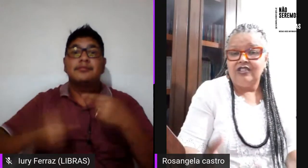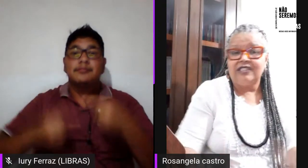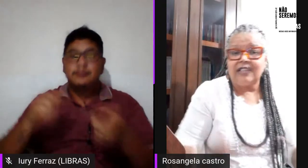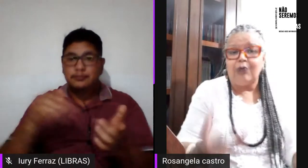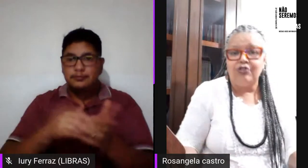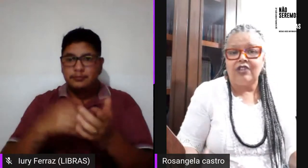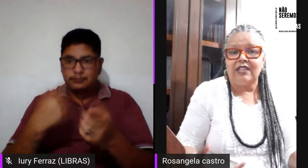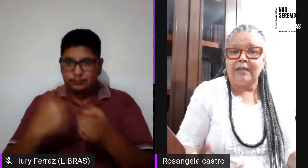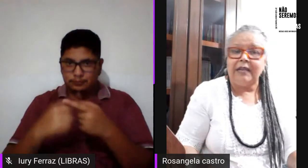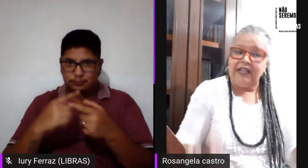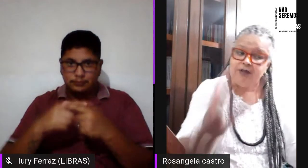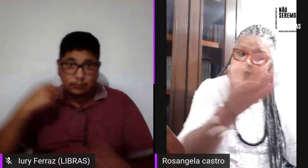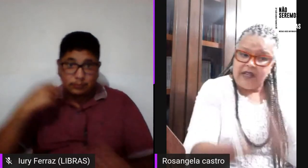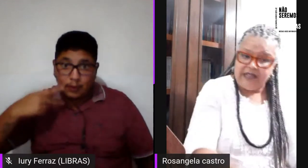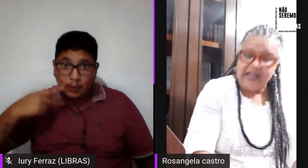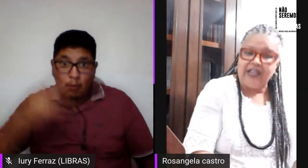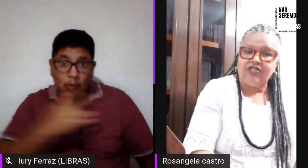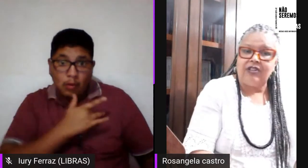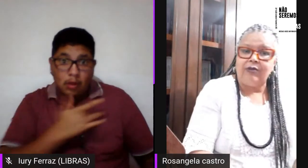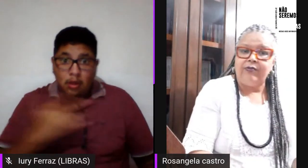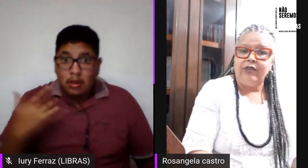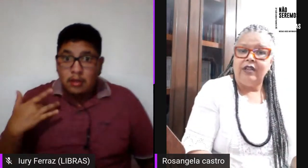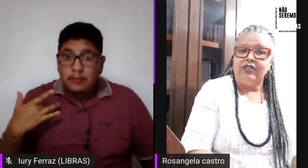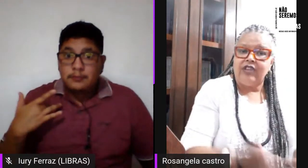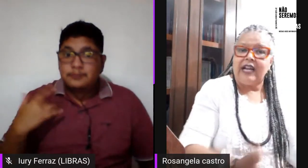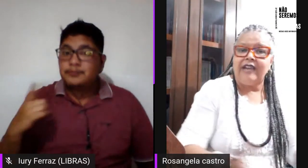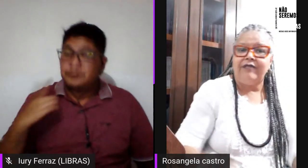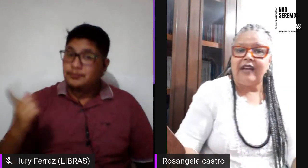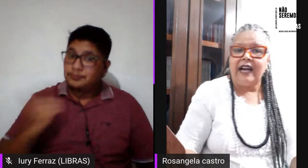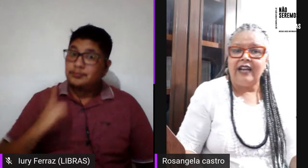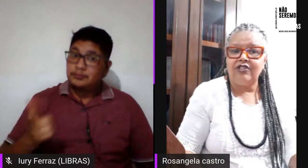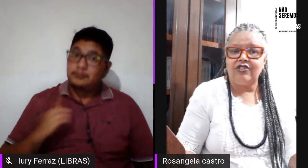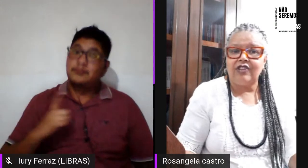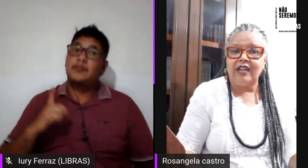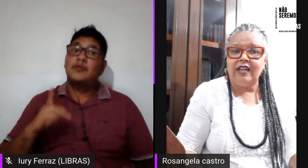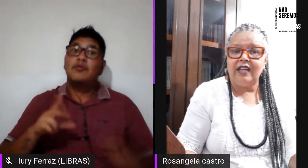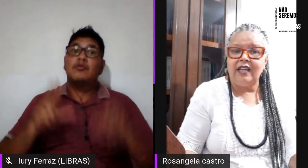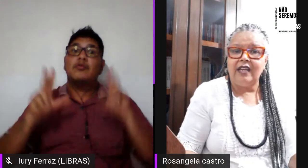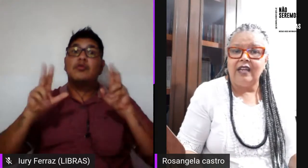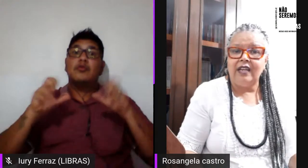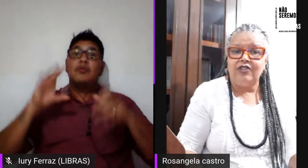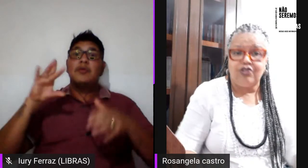de saúde que trabalhavam na questão de HIV AIDS